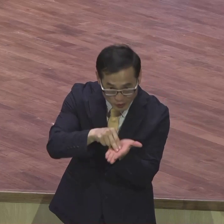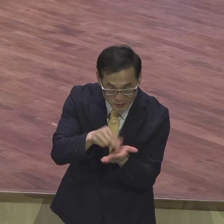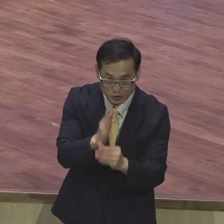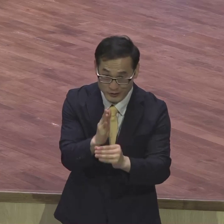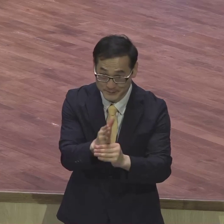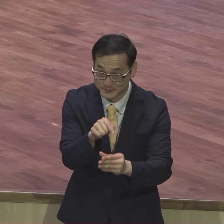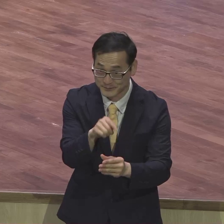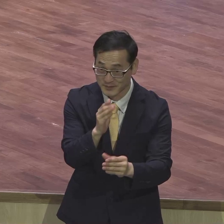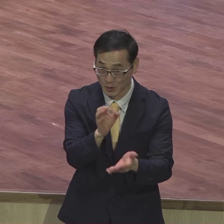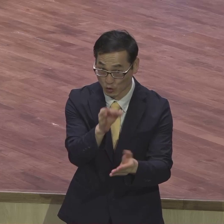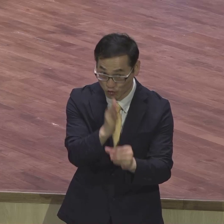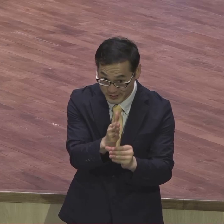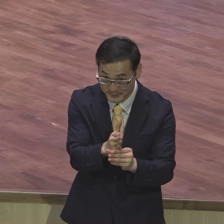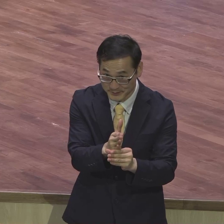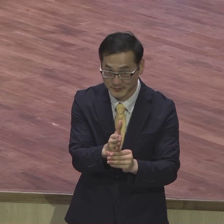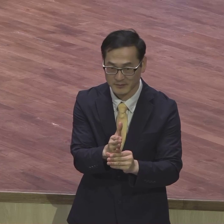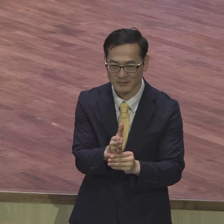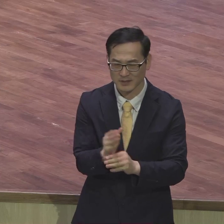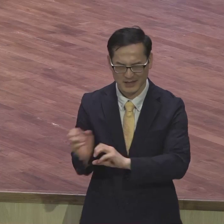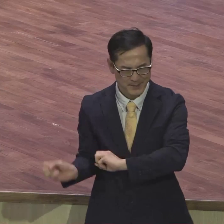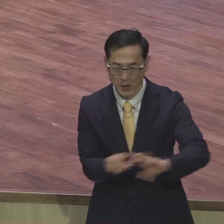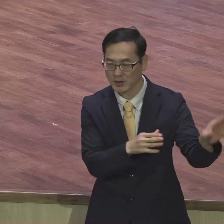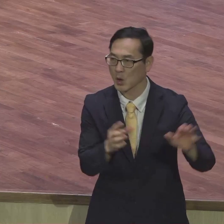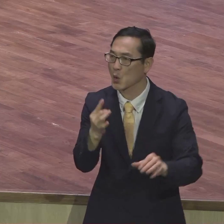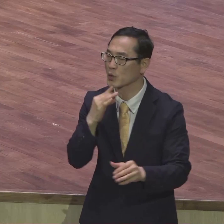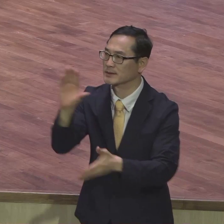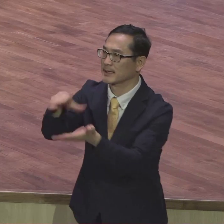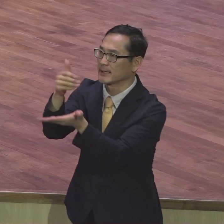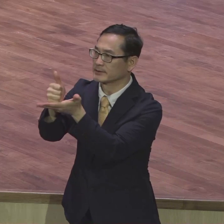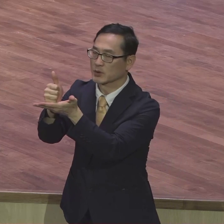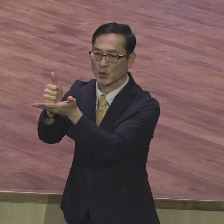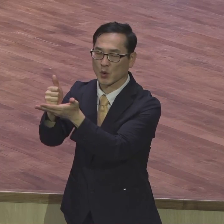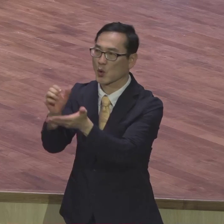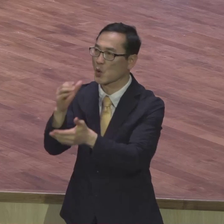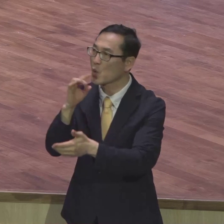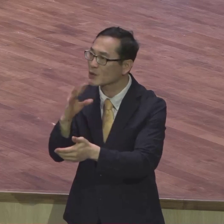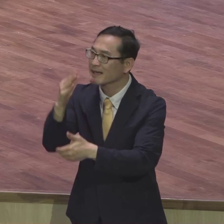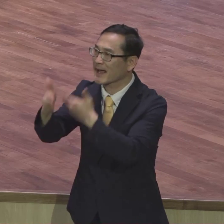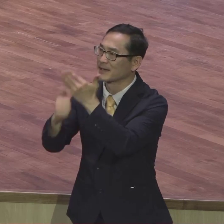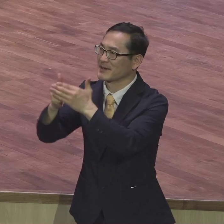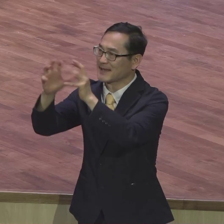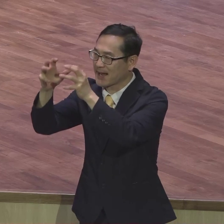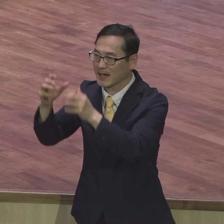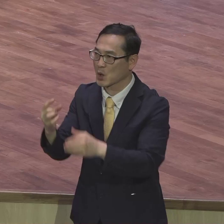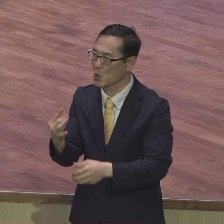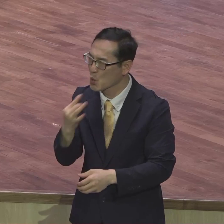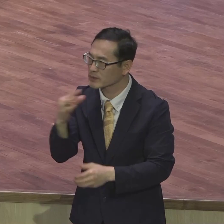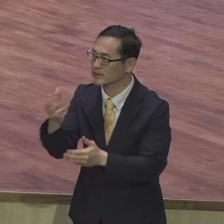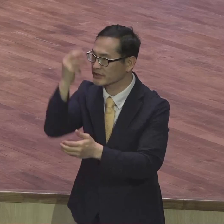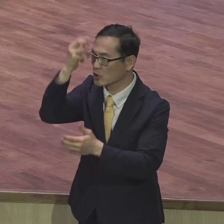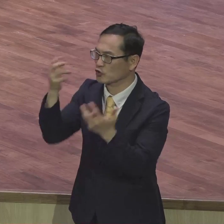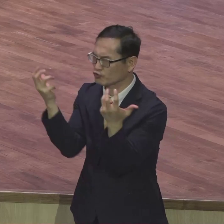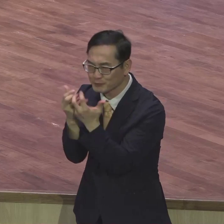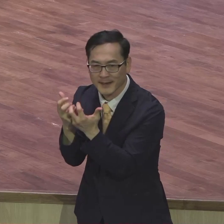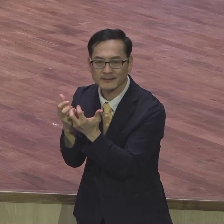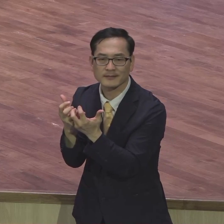오직 그리스도 오직 하나님의 나라 오직 성력 충만 이렇게 사람이